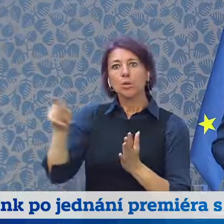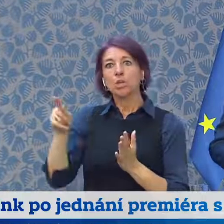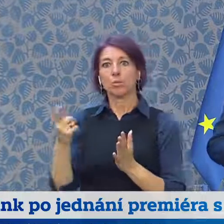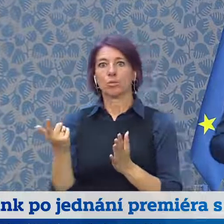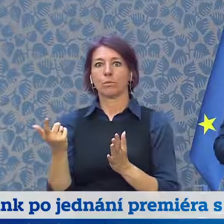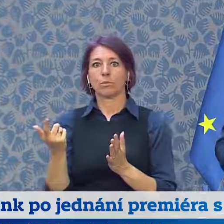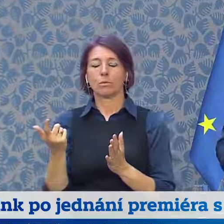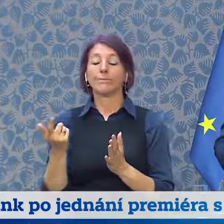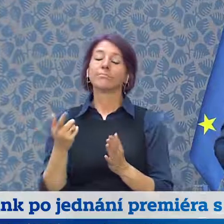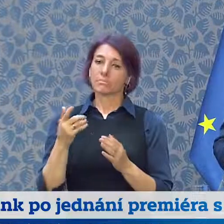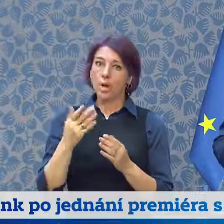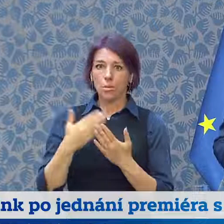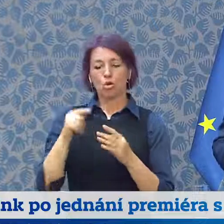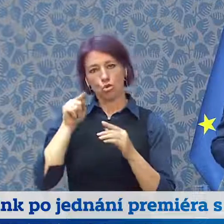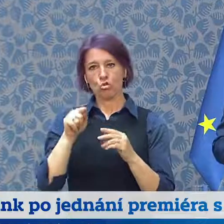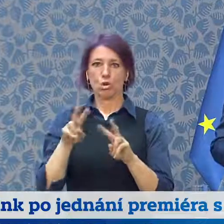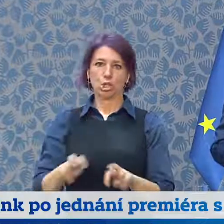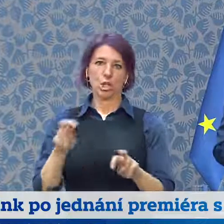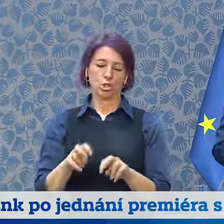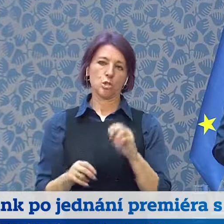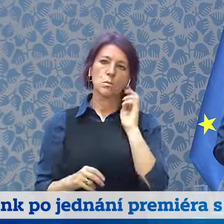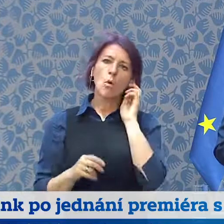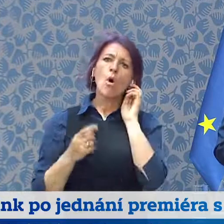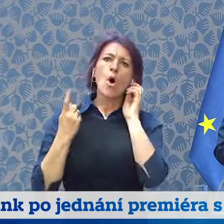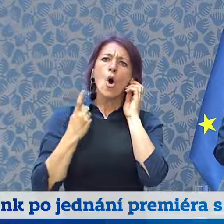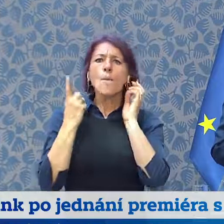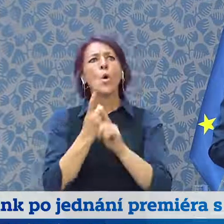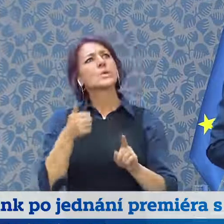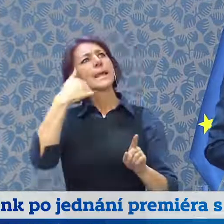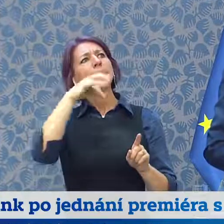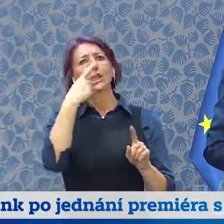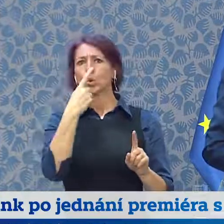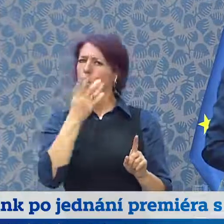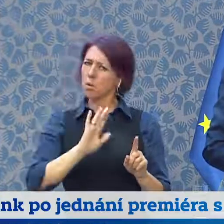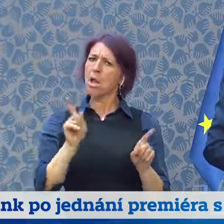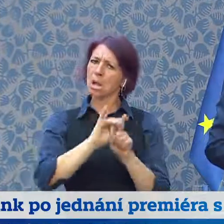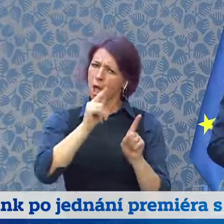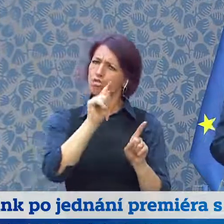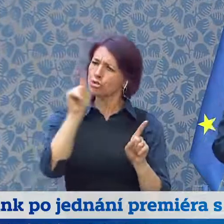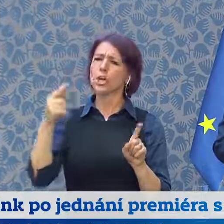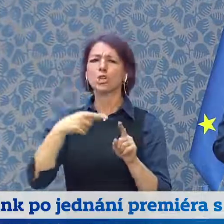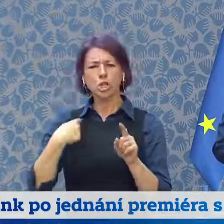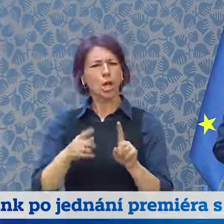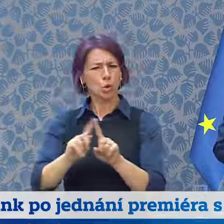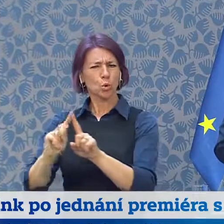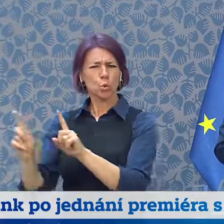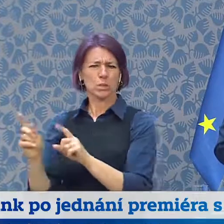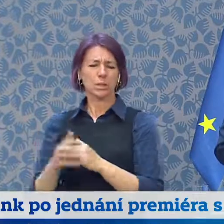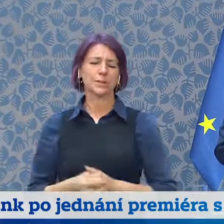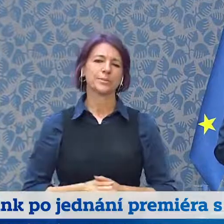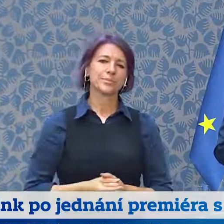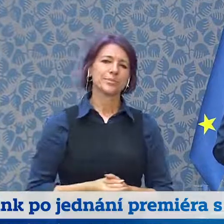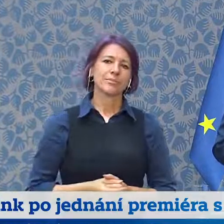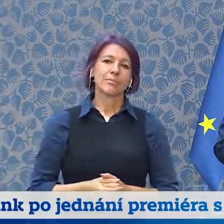souvislostech, netýká se to jenom bezprostředně Ruska a znamená to mimo jiné také třeba uvažovat o